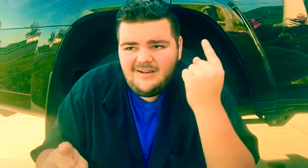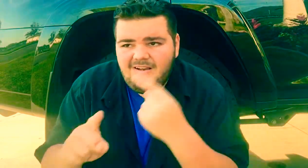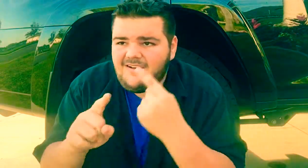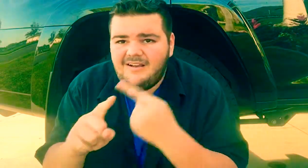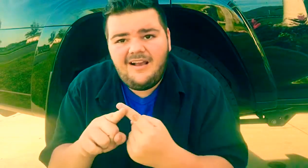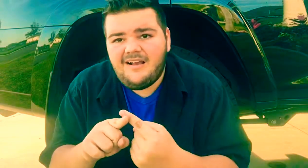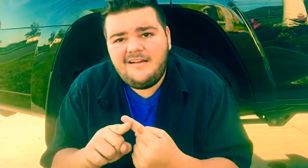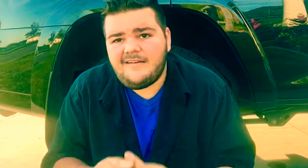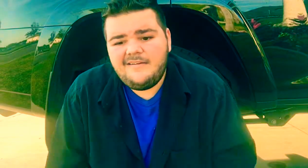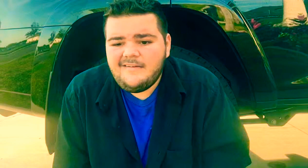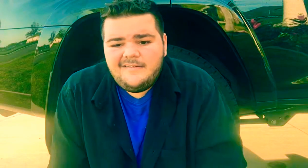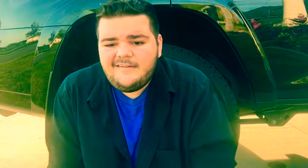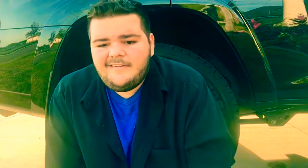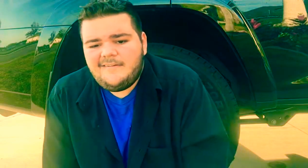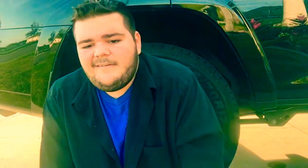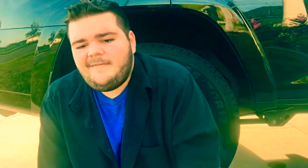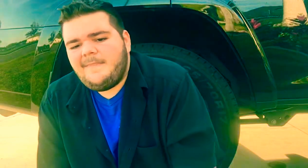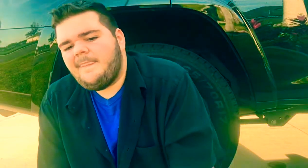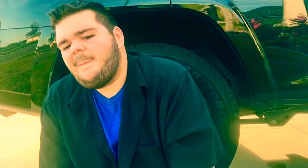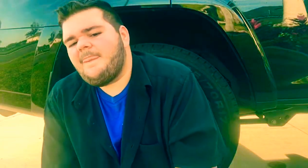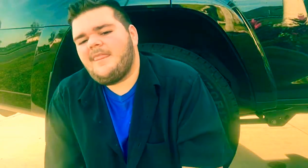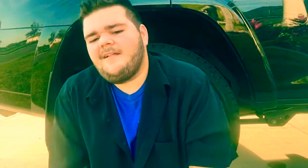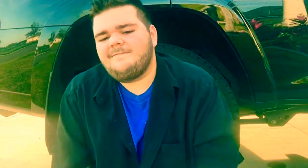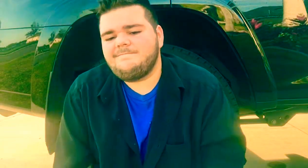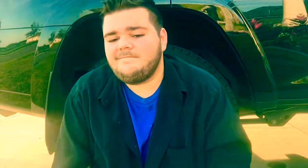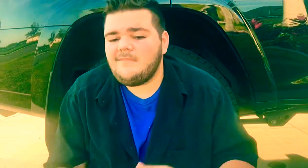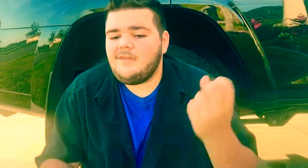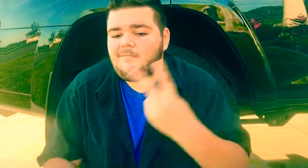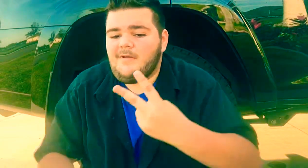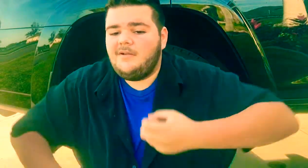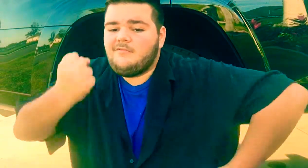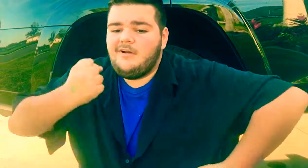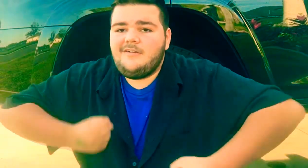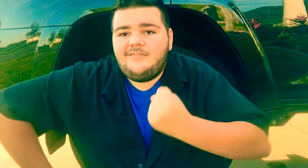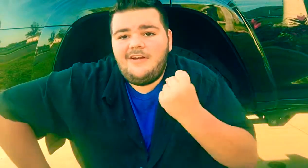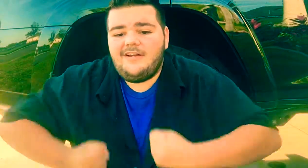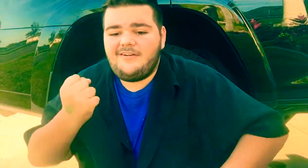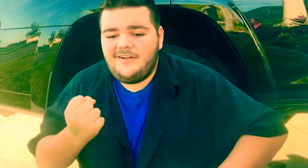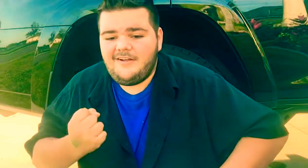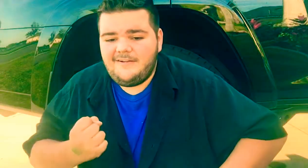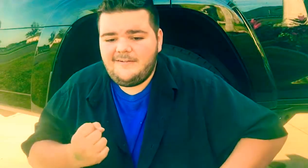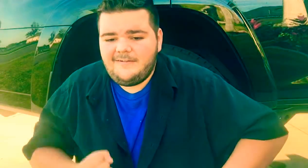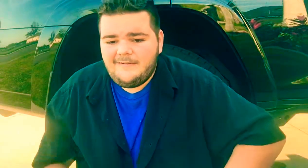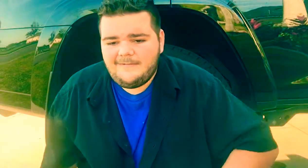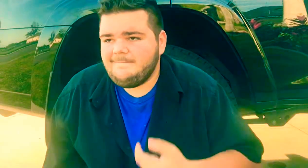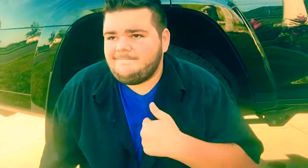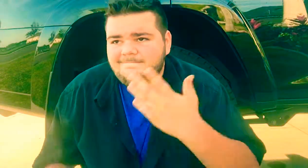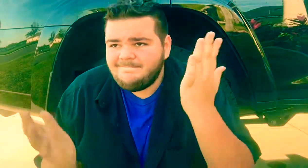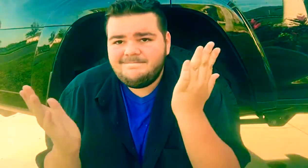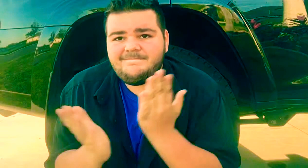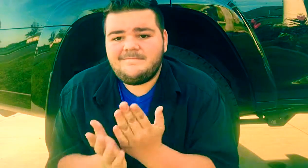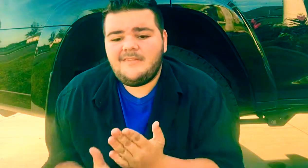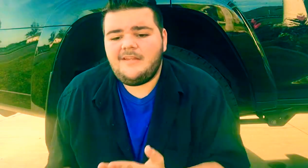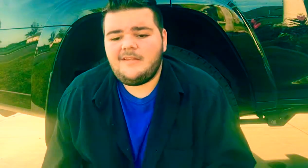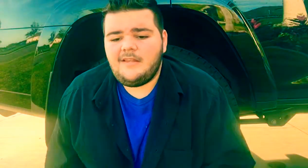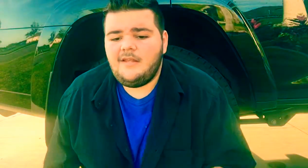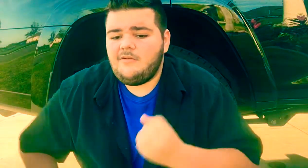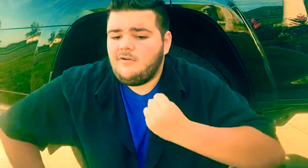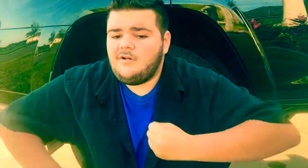もまた Run Run Run 止まりはしないんだ Run